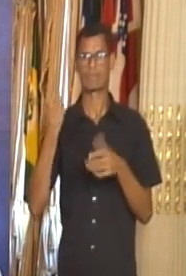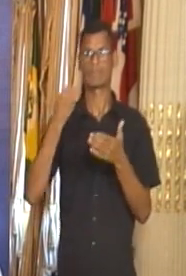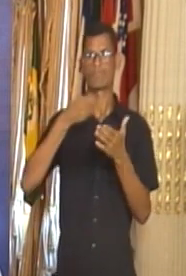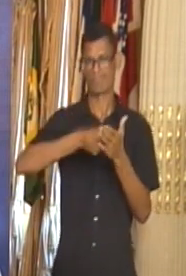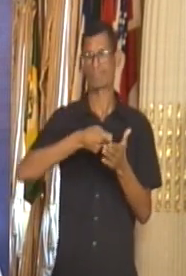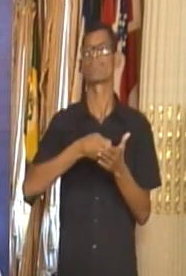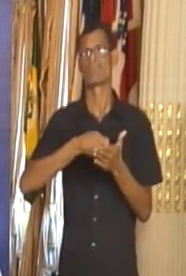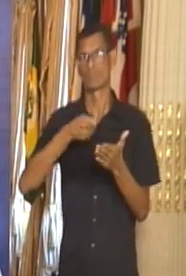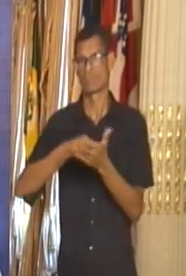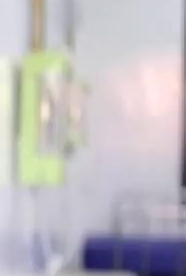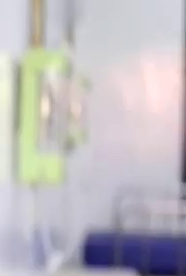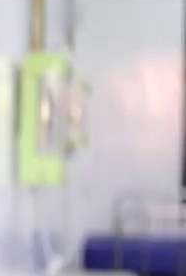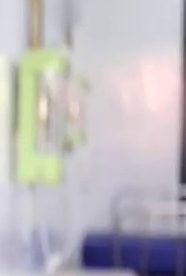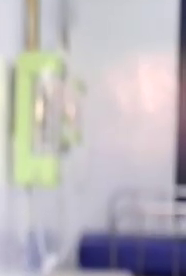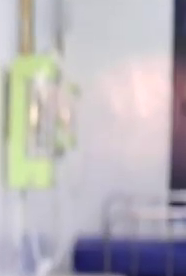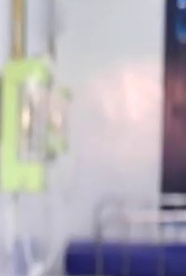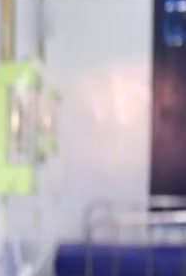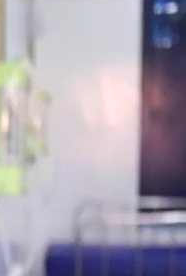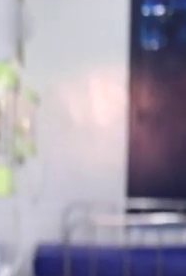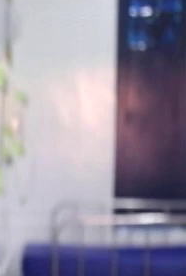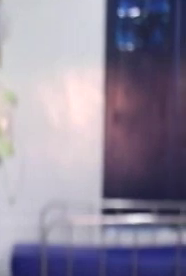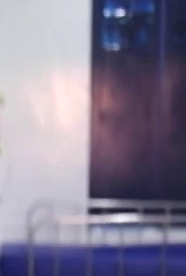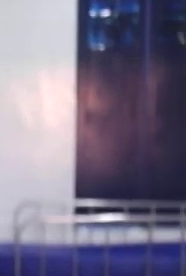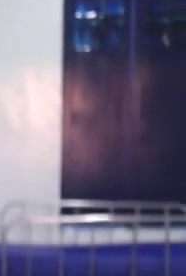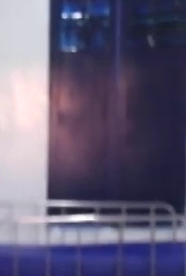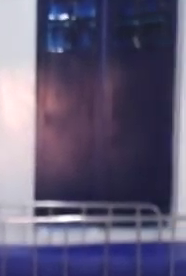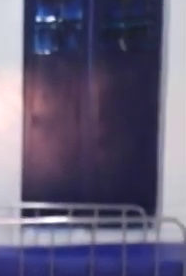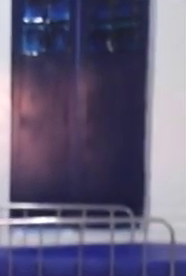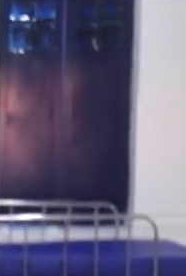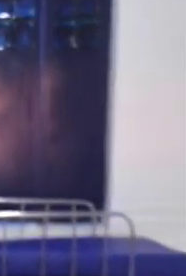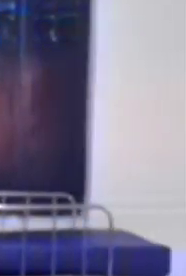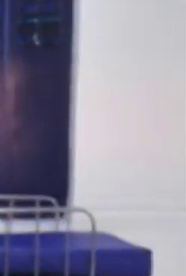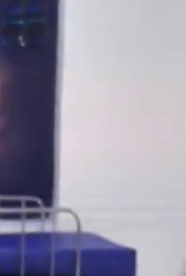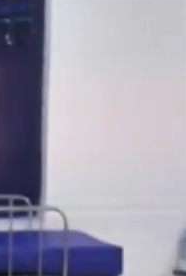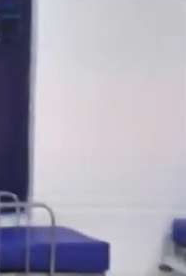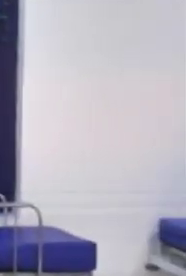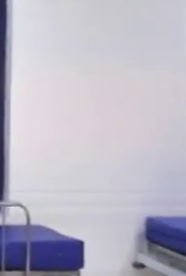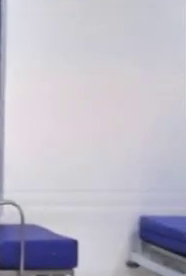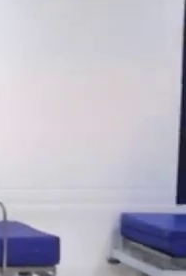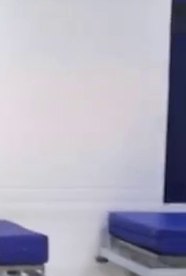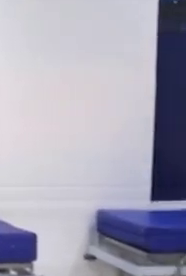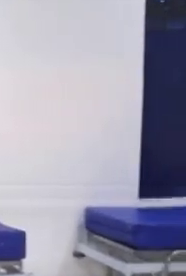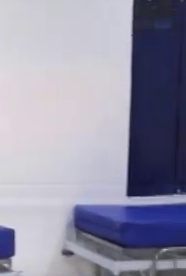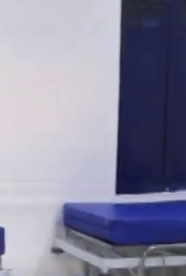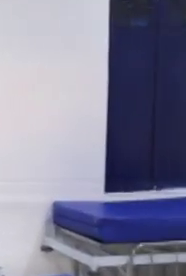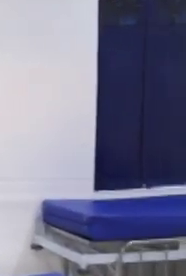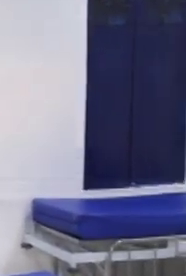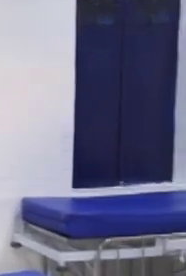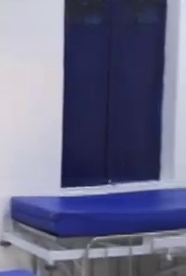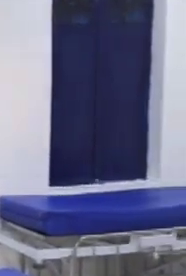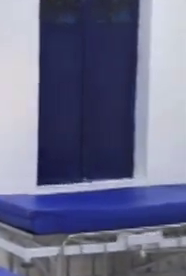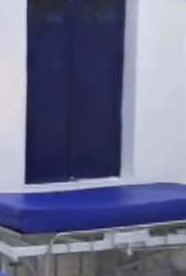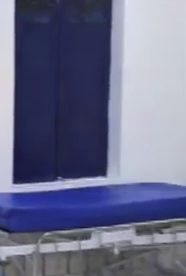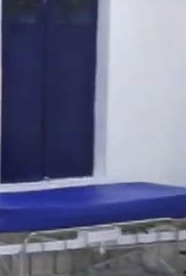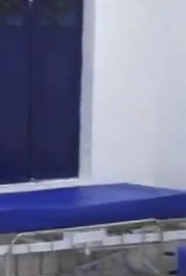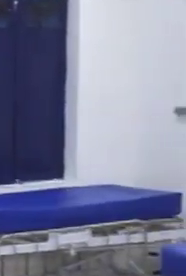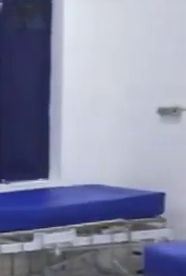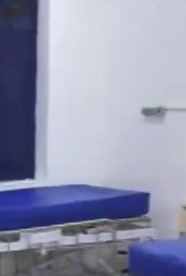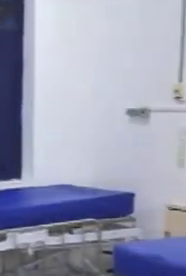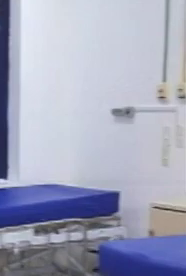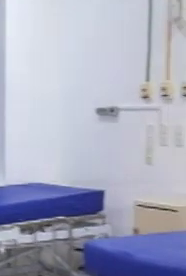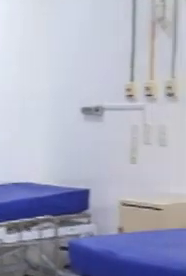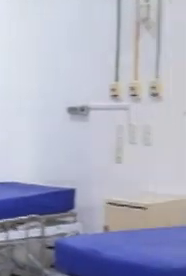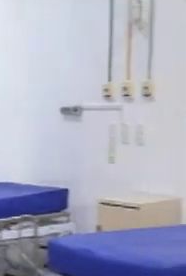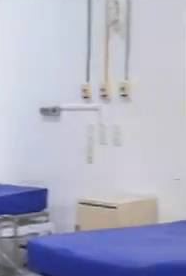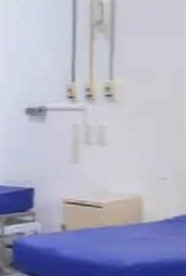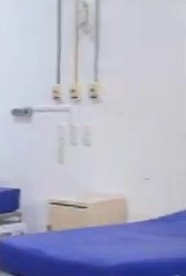desses profissionais Uma das preocupações é que com o crescimento dos casos, o sistema de saúde pública não consiga atender